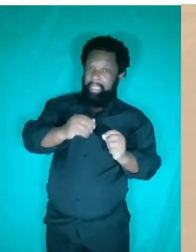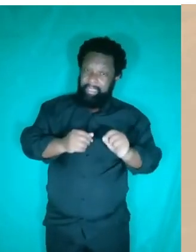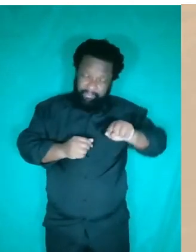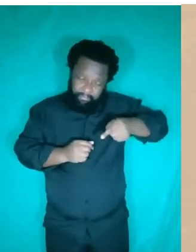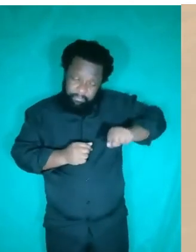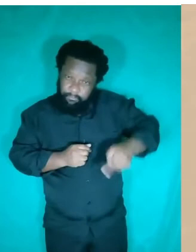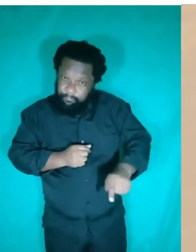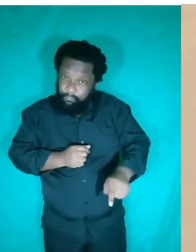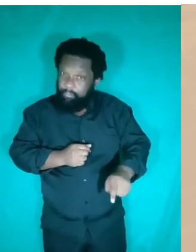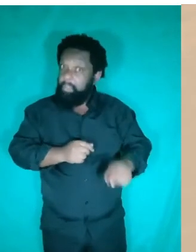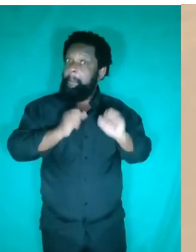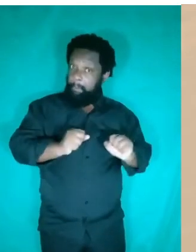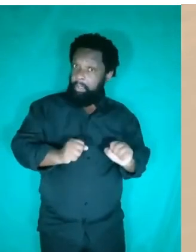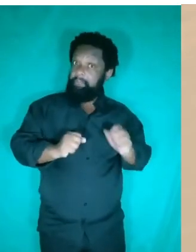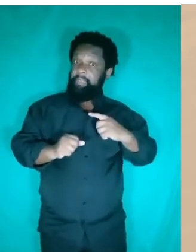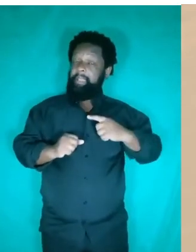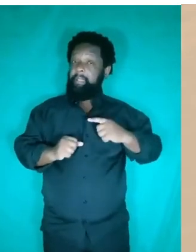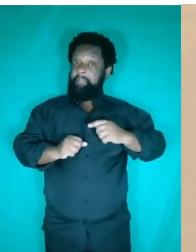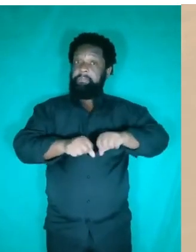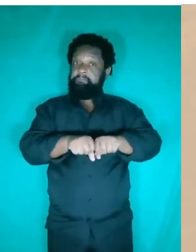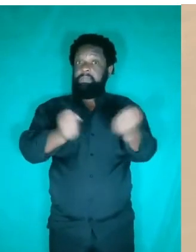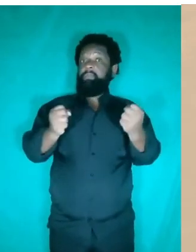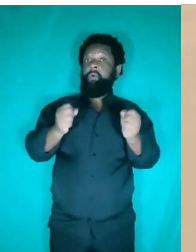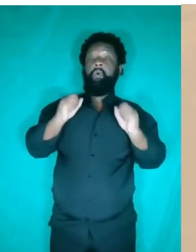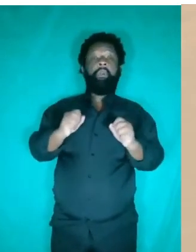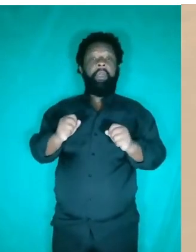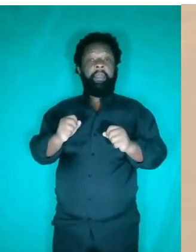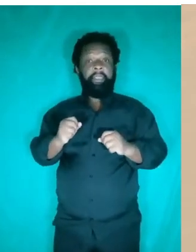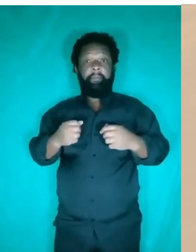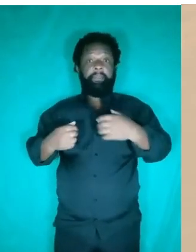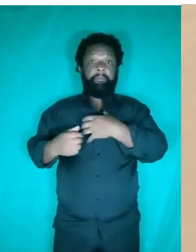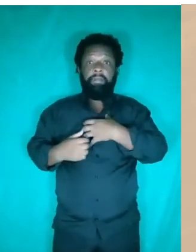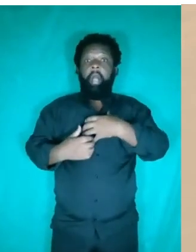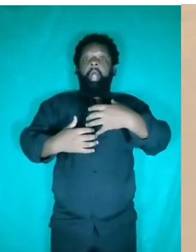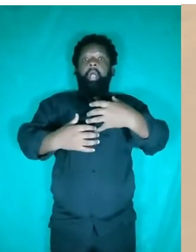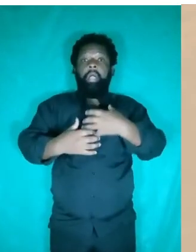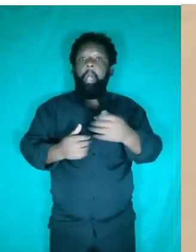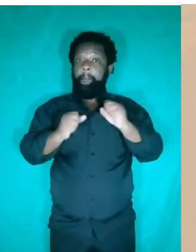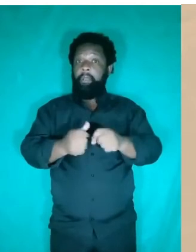forma, depender como ele fizer isso, isso pode danificar o seu sistema respiratório, vamos dizer assim.